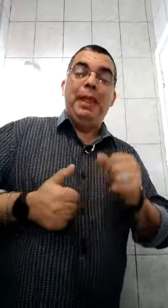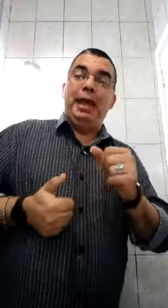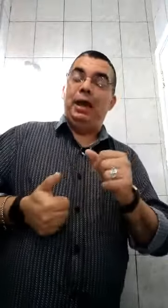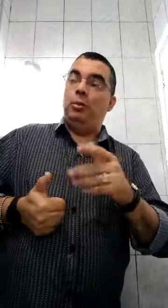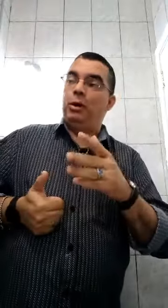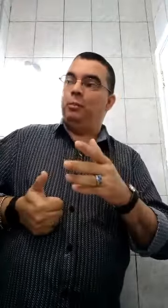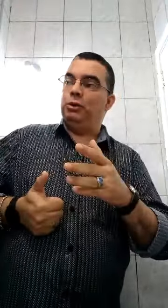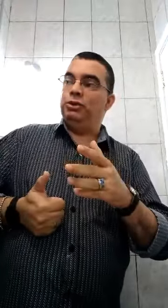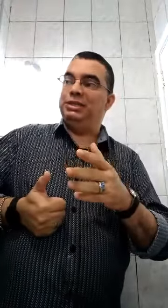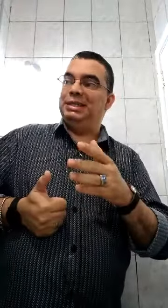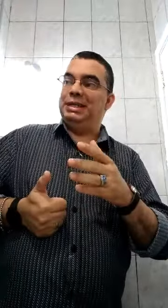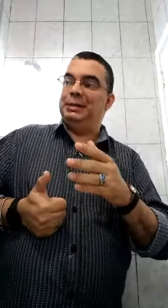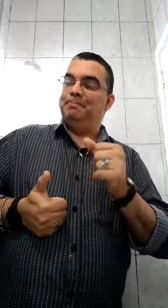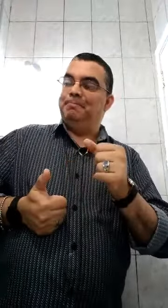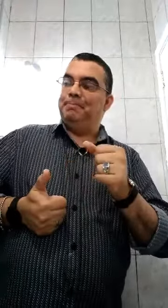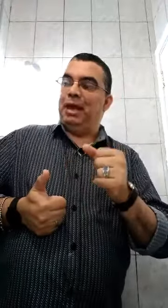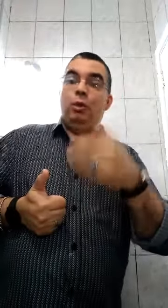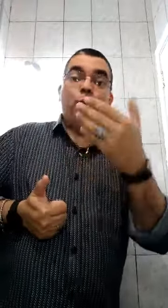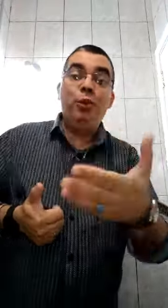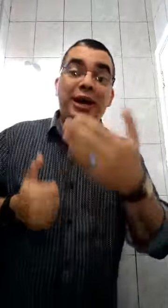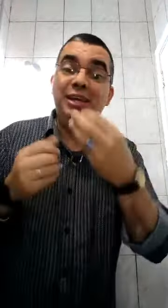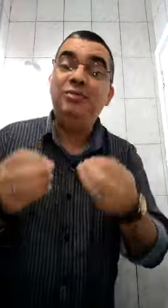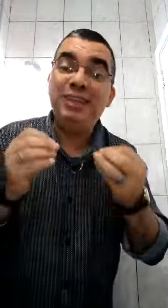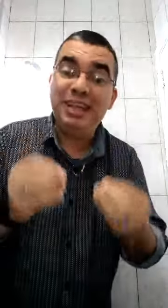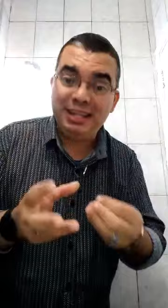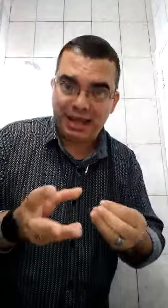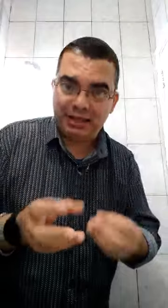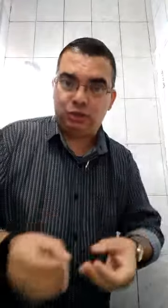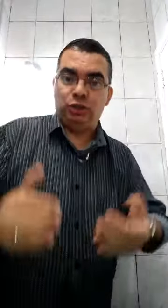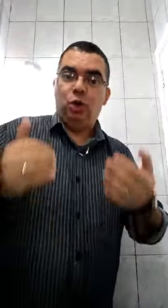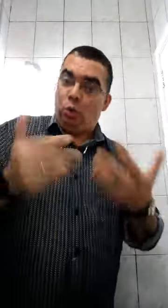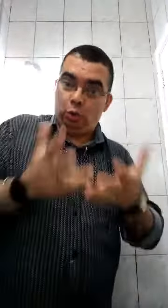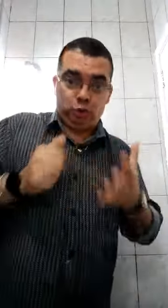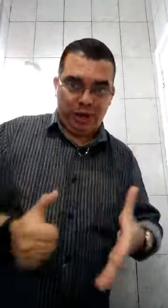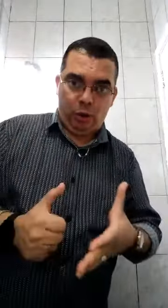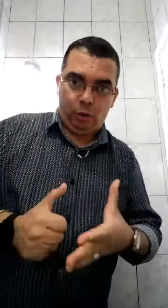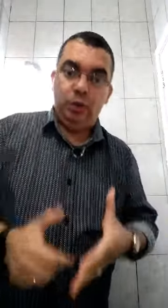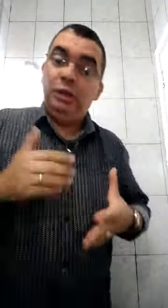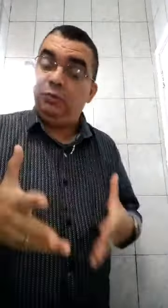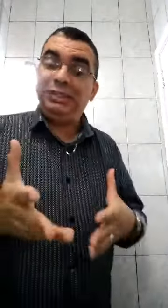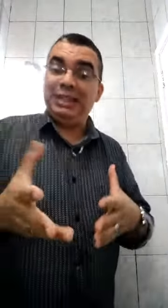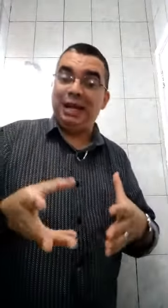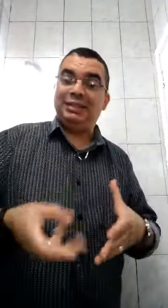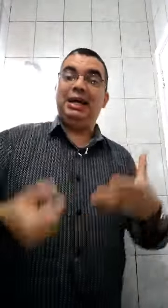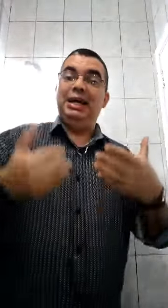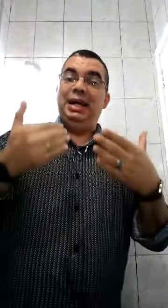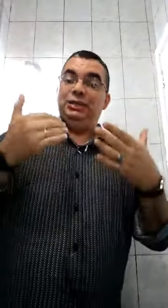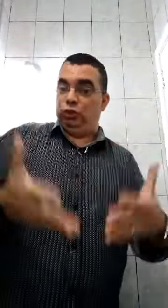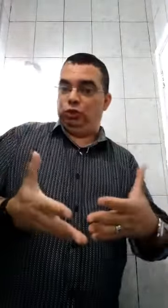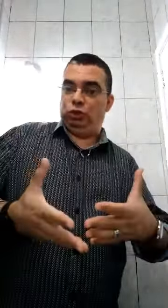como é que eu posso dizer, uma infidelidade conjugal? O que você acha disso?